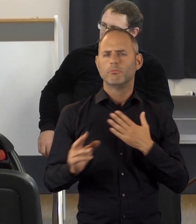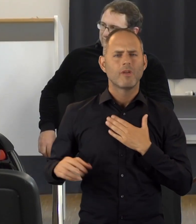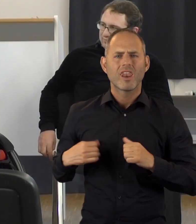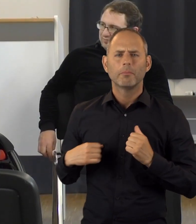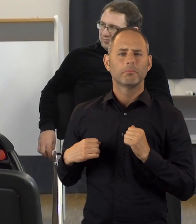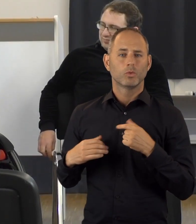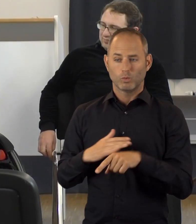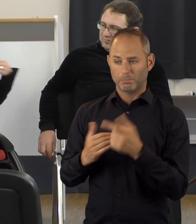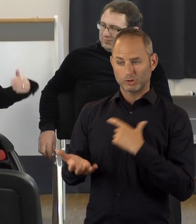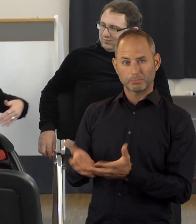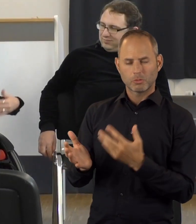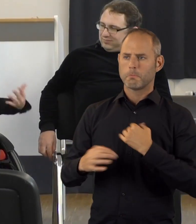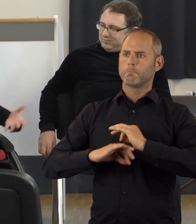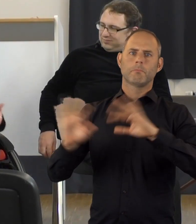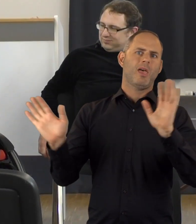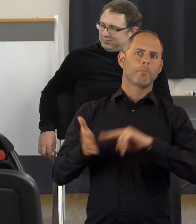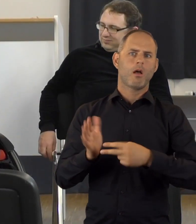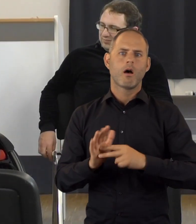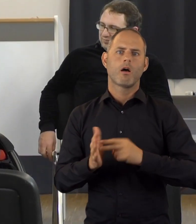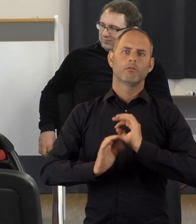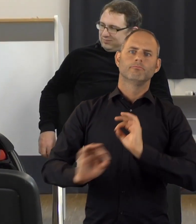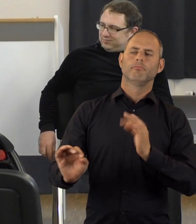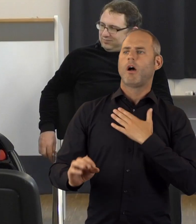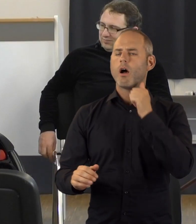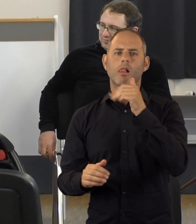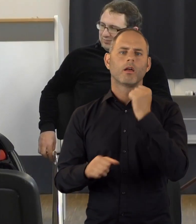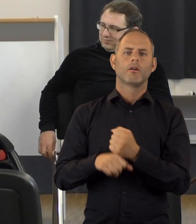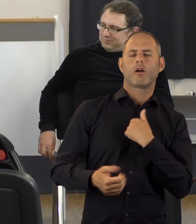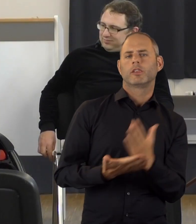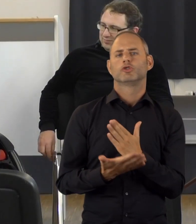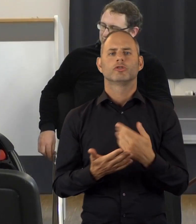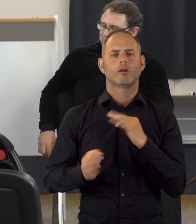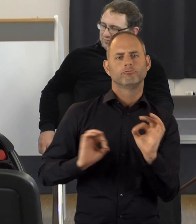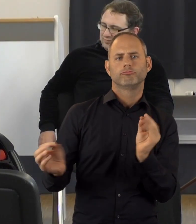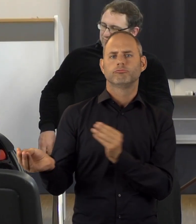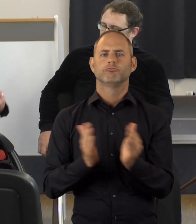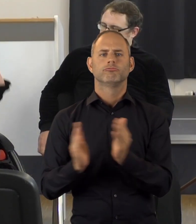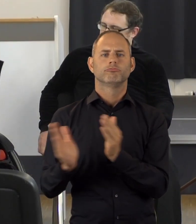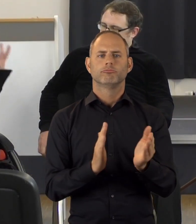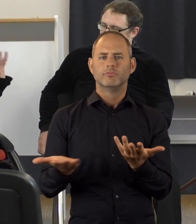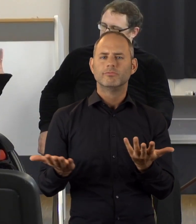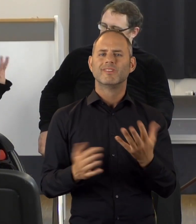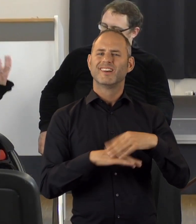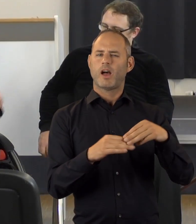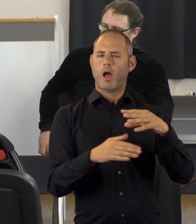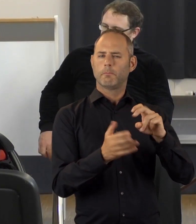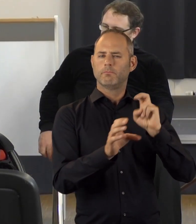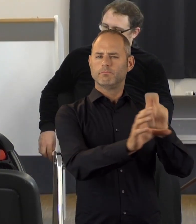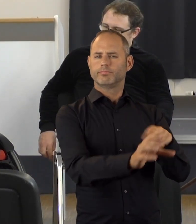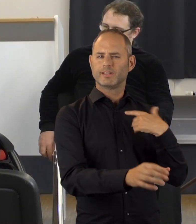planbarer geworden und ich kann meinen Alltag zuverlässiger gestalten, unterstrich die 57-Jährige, die während einer Reha-Maßnahme auf